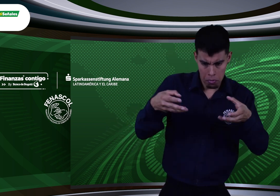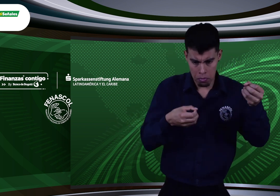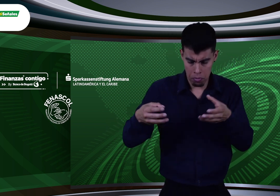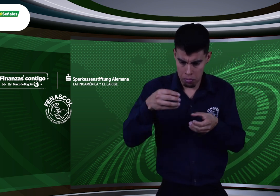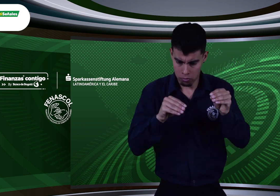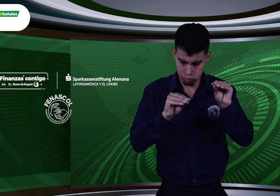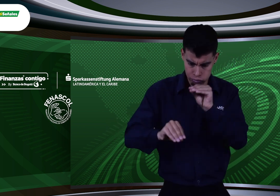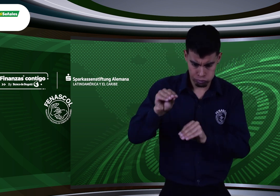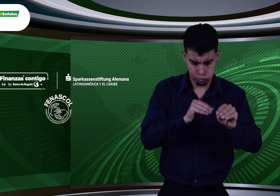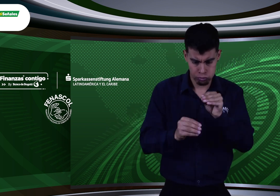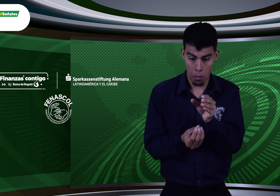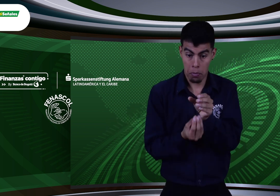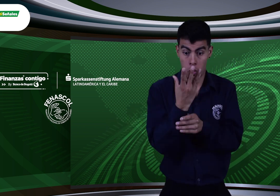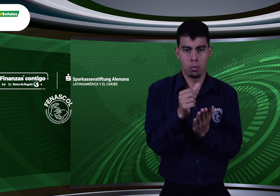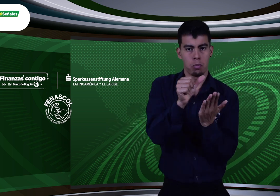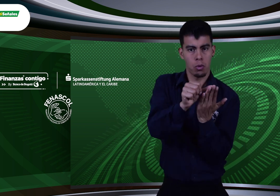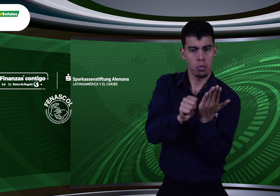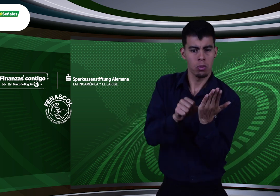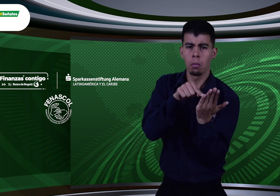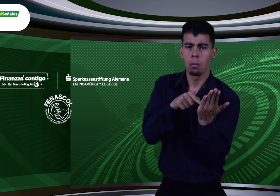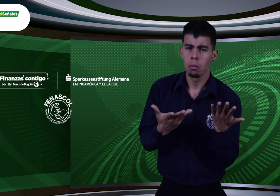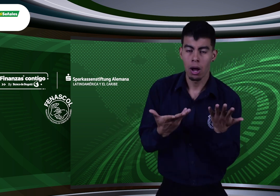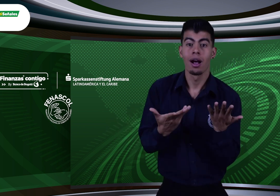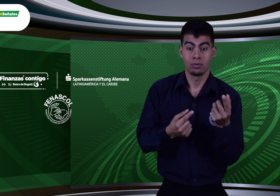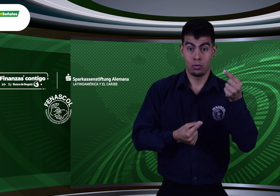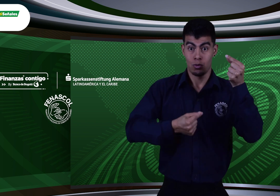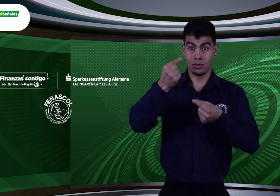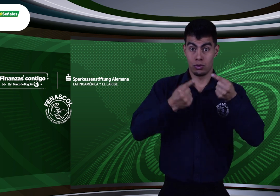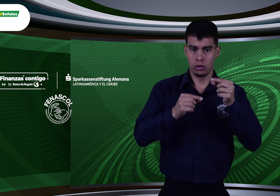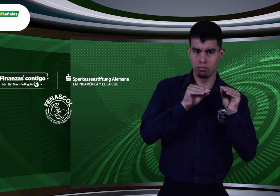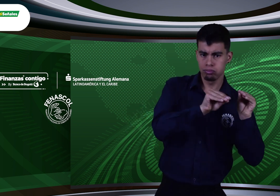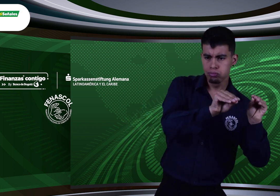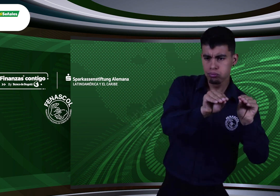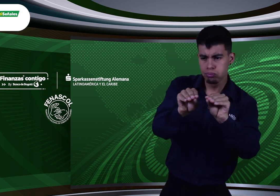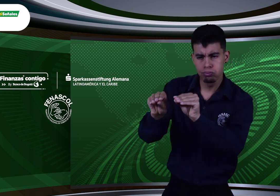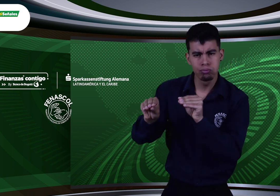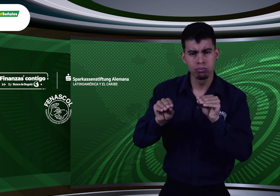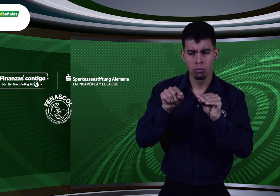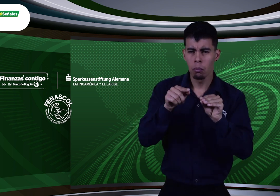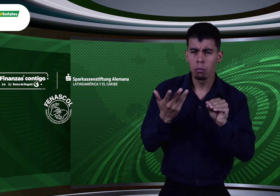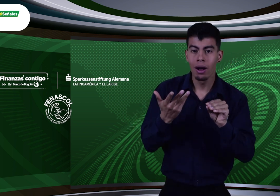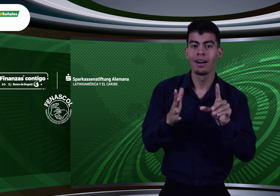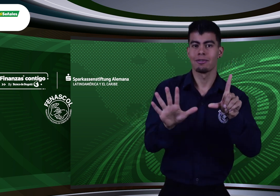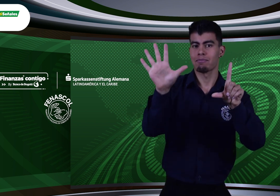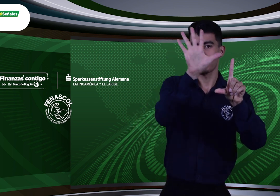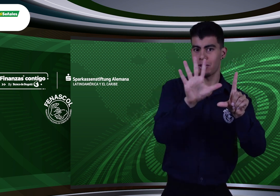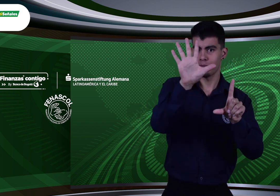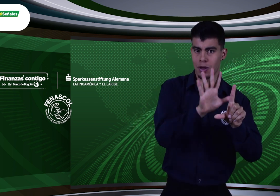programa de educación financiera a través de videos en lengua de señas colombiana,